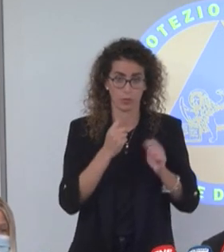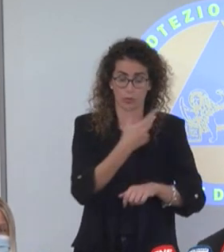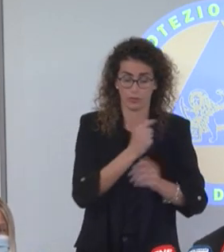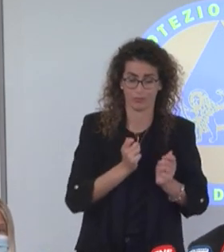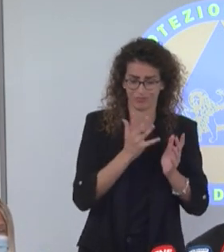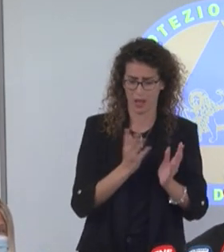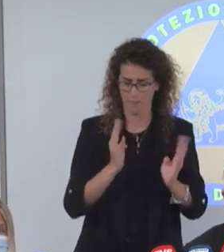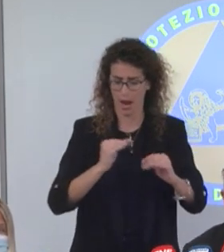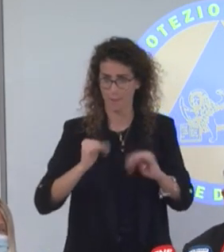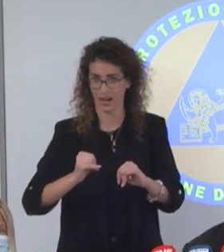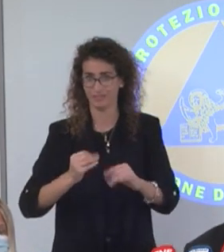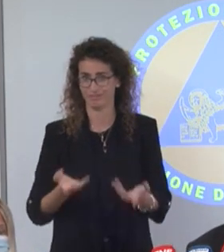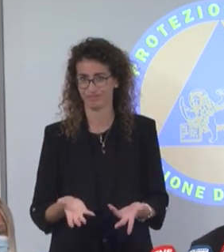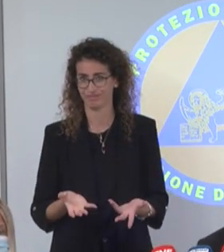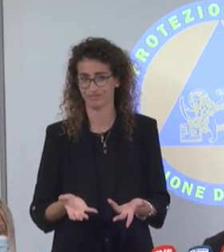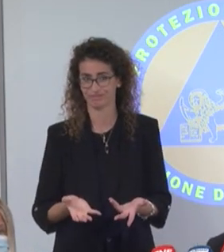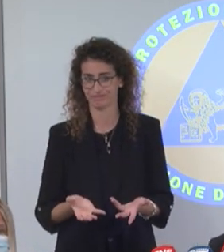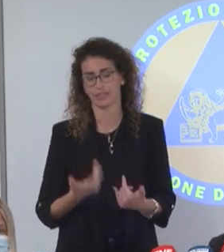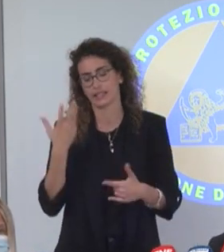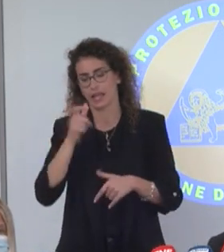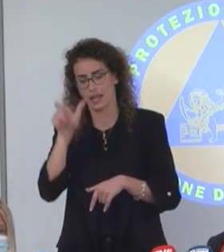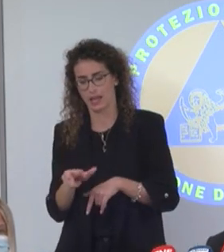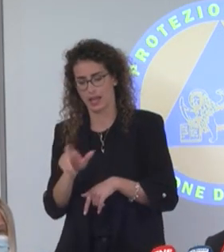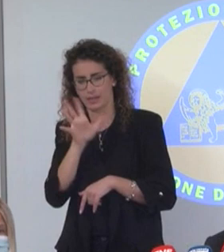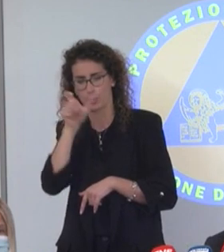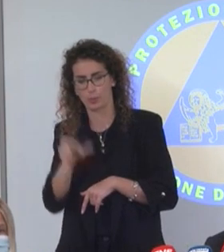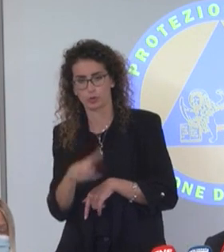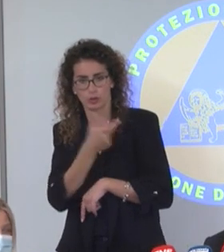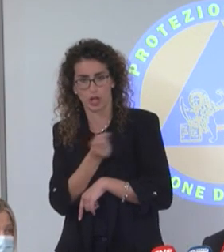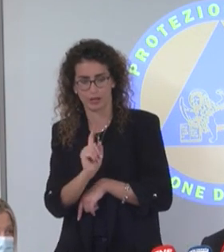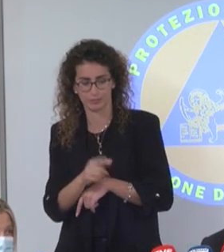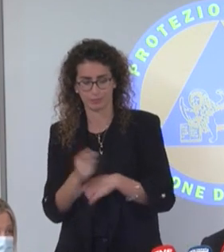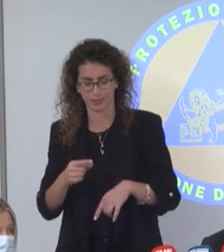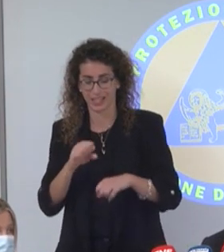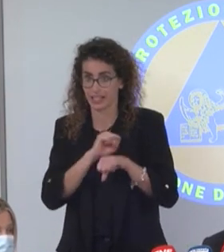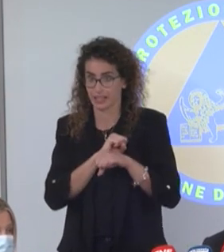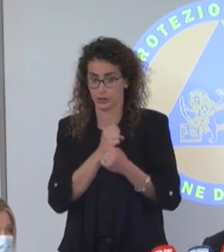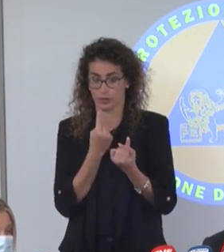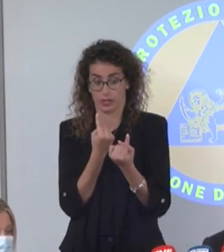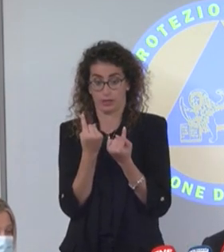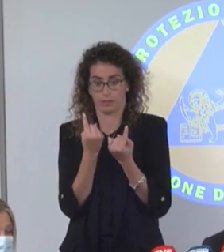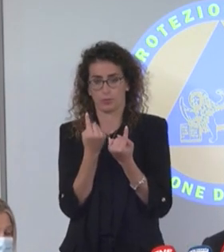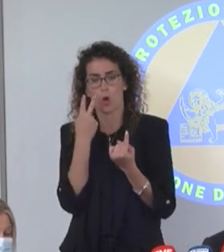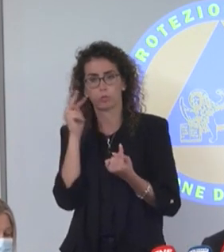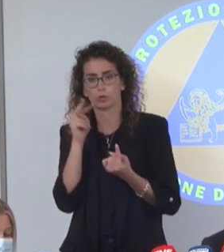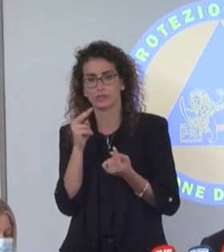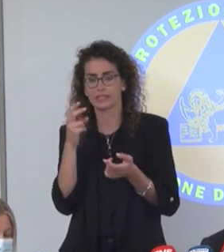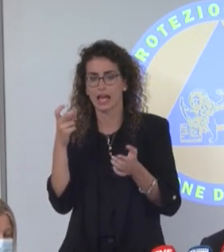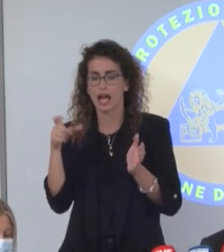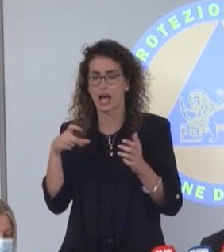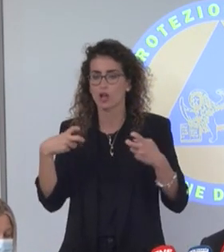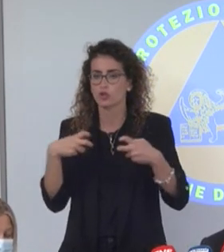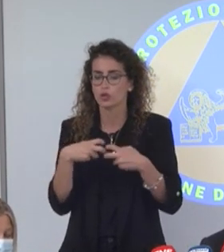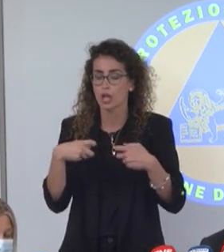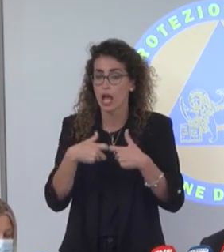vaccinato, no? Quindi ho l'impressione che sia molto articolata anche dal punto di vista giuridico da sostenere una cosa del